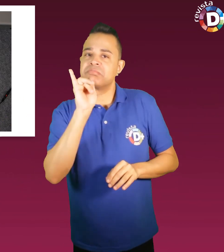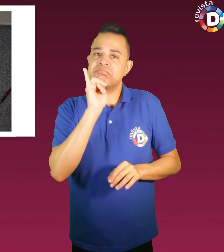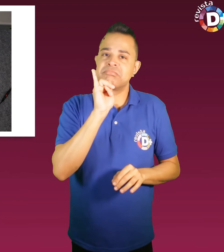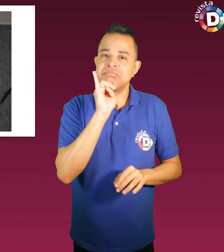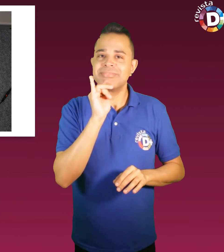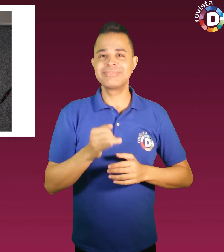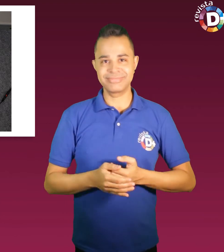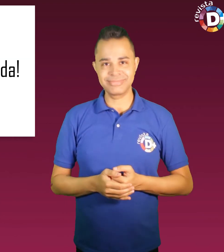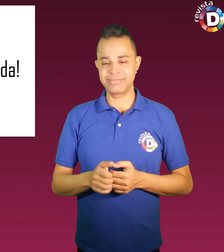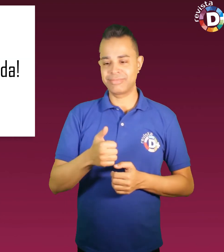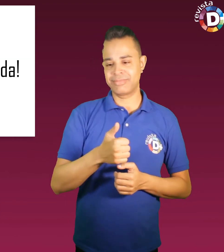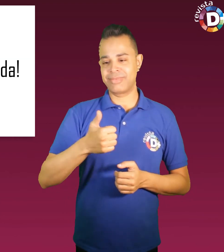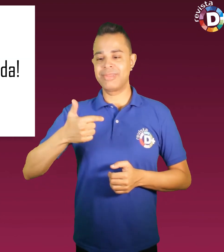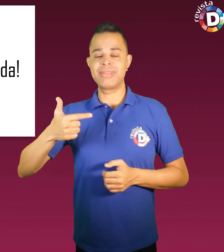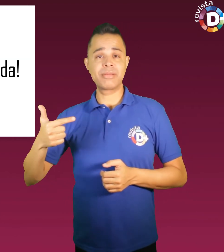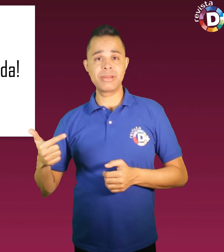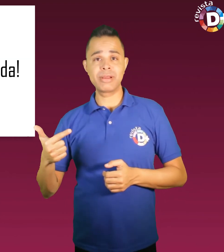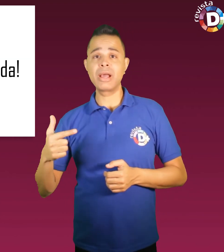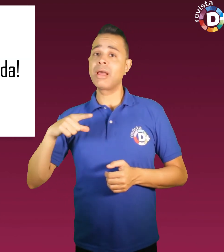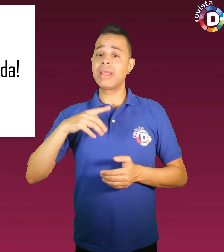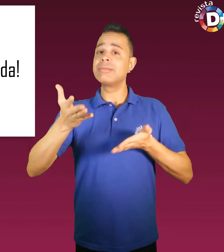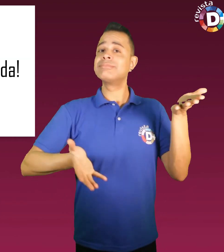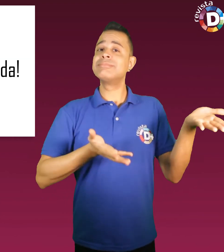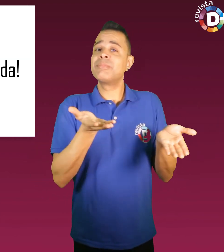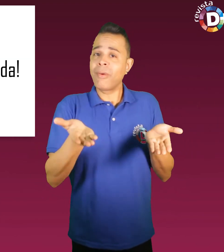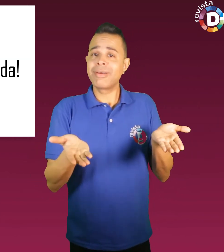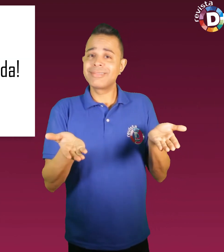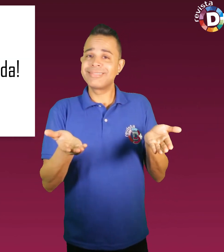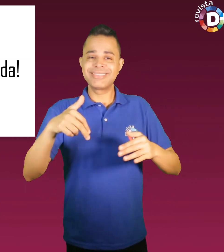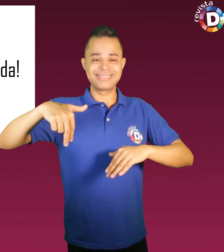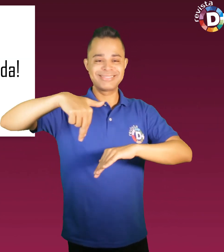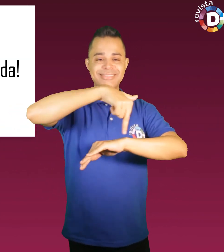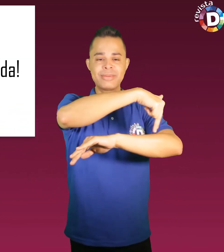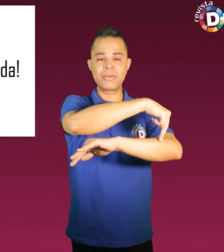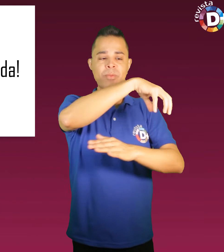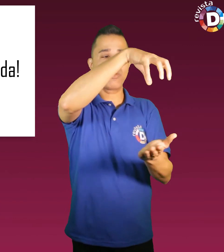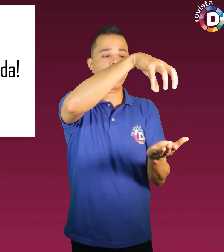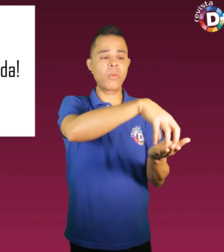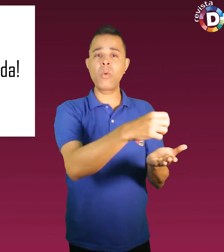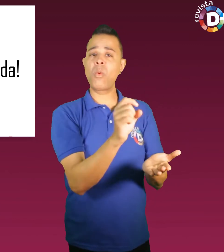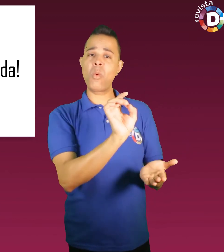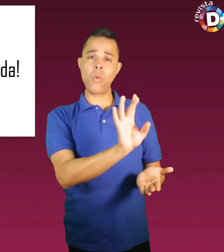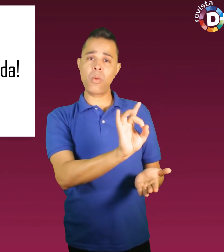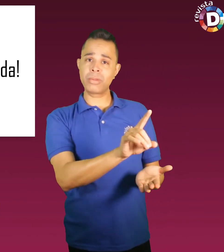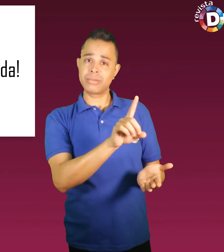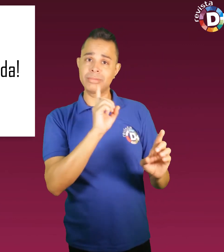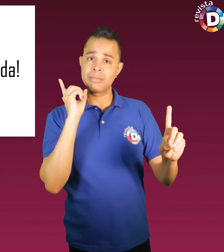Décimo segundo. Aqui também tem moda. Único estande voltado para a moda inclusiva da